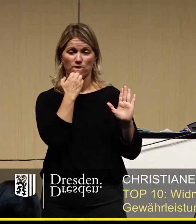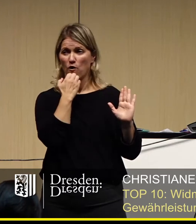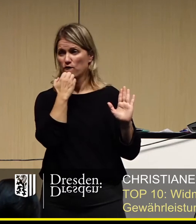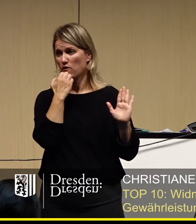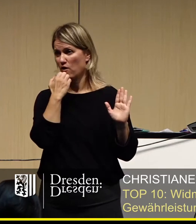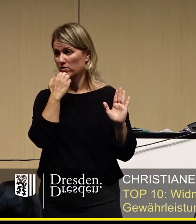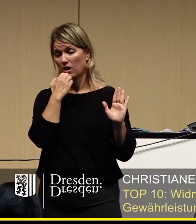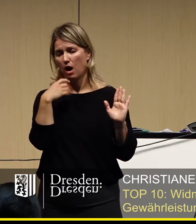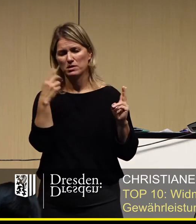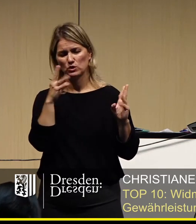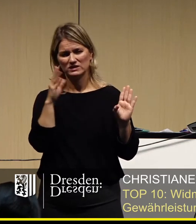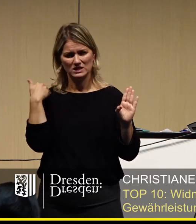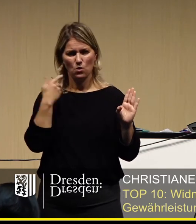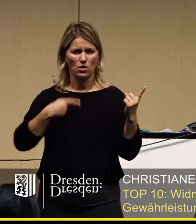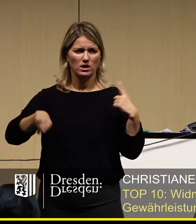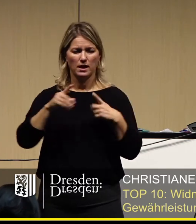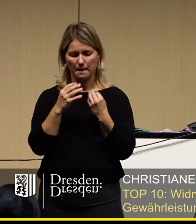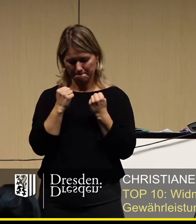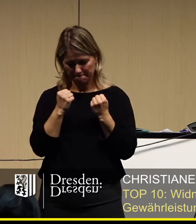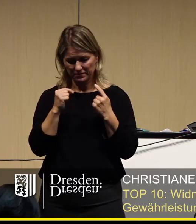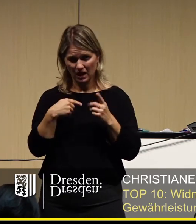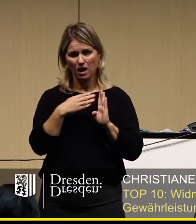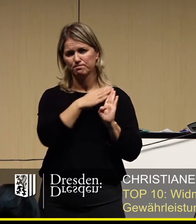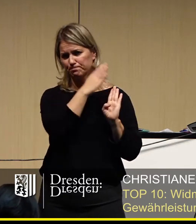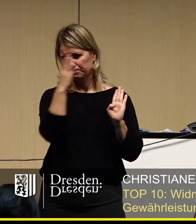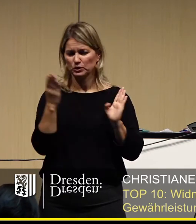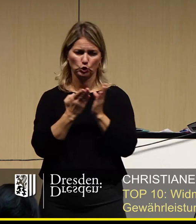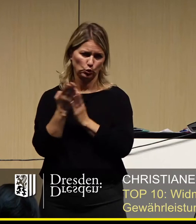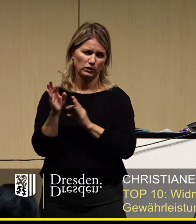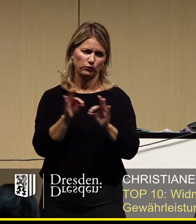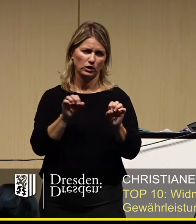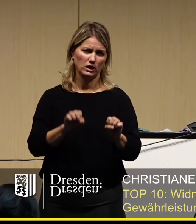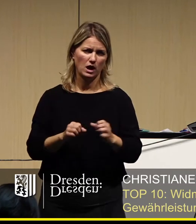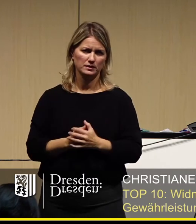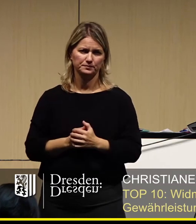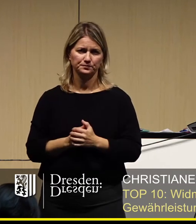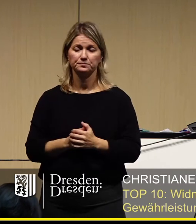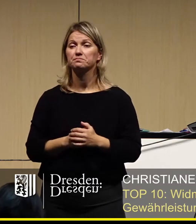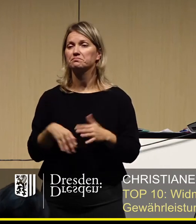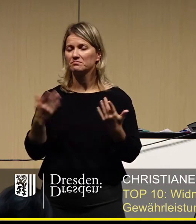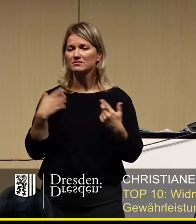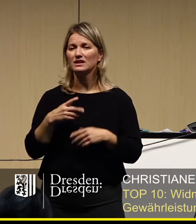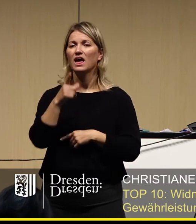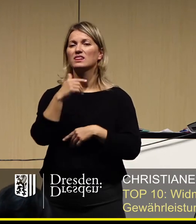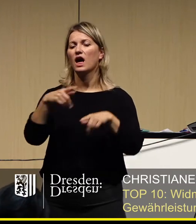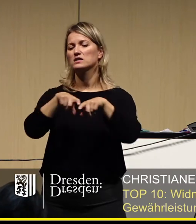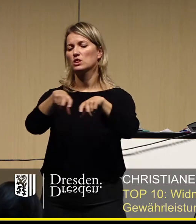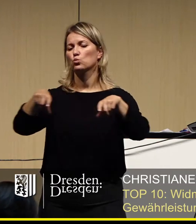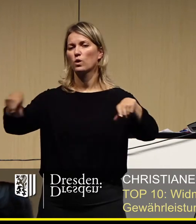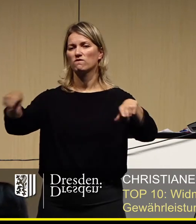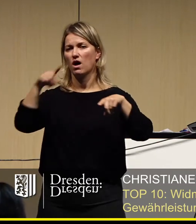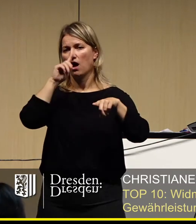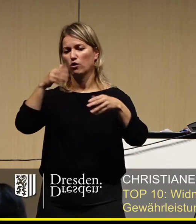fest die Daumen, dass es nicht so kommt. Zur Sperrung des Terrassenufers kann ich nur sagen,